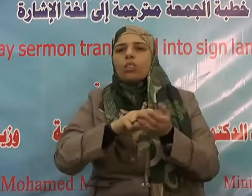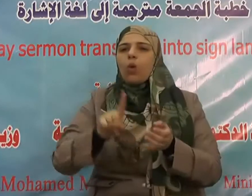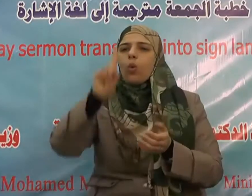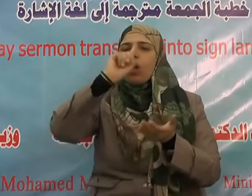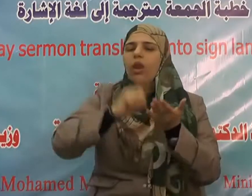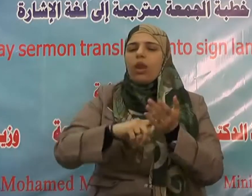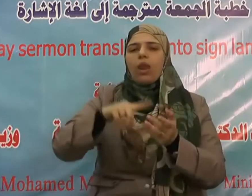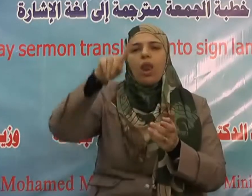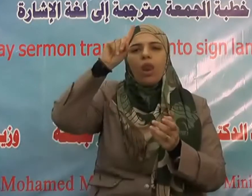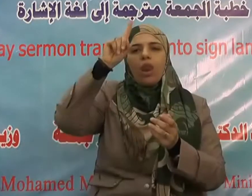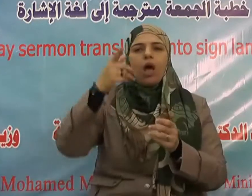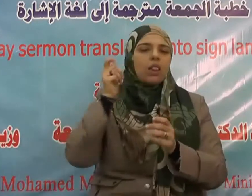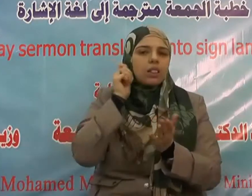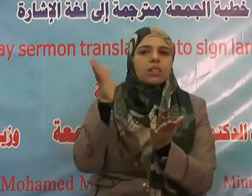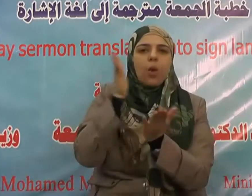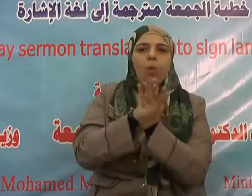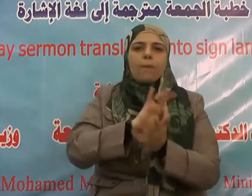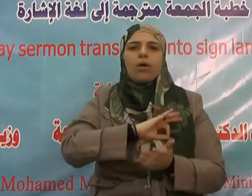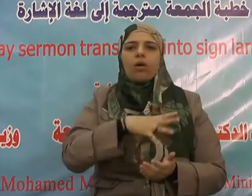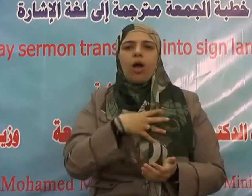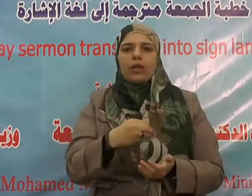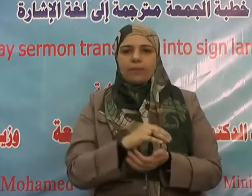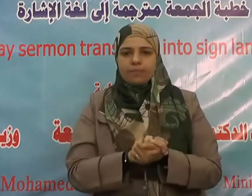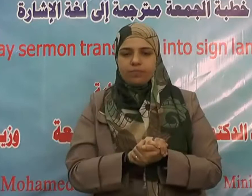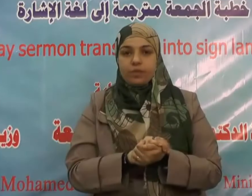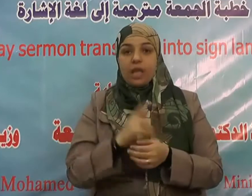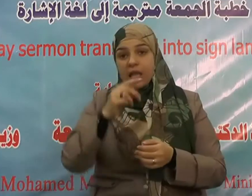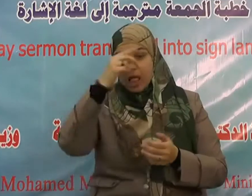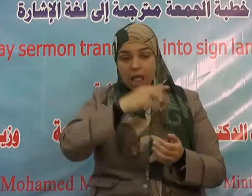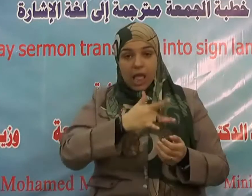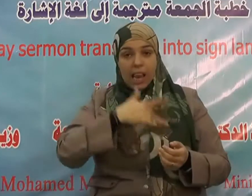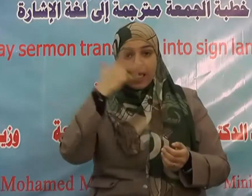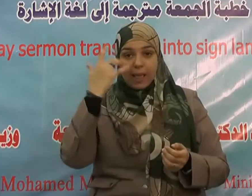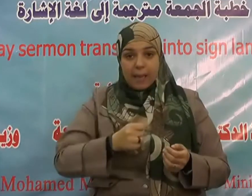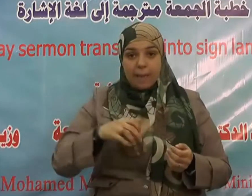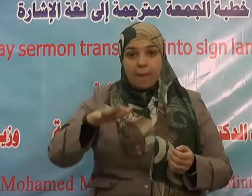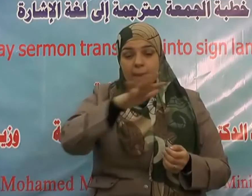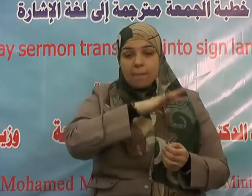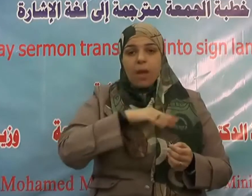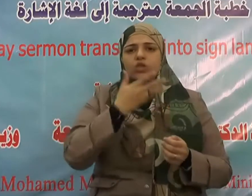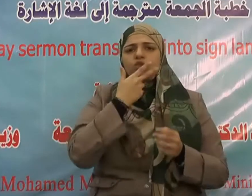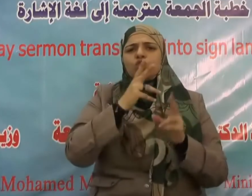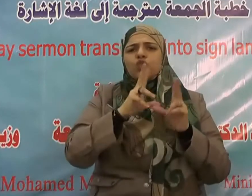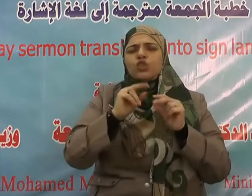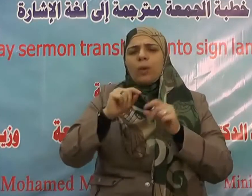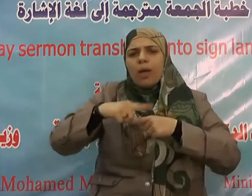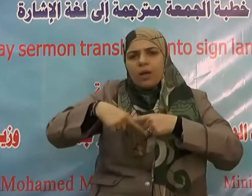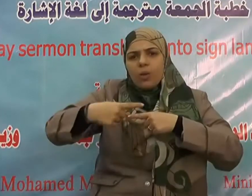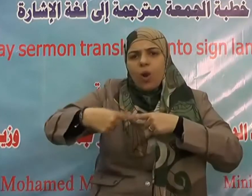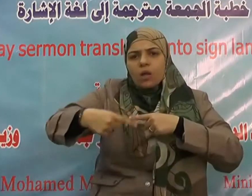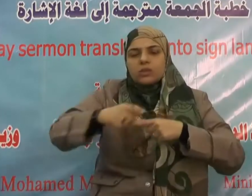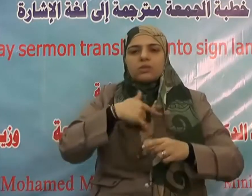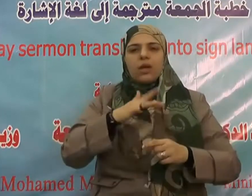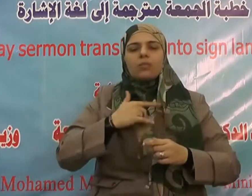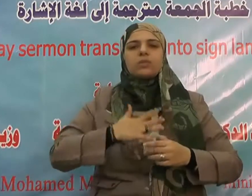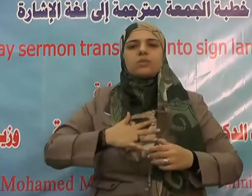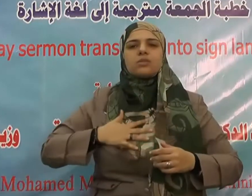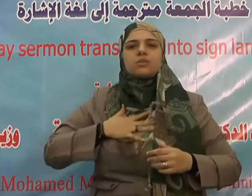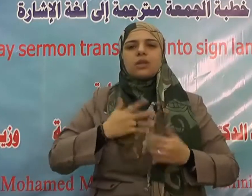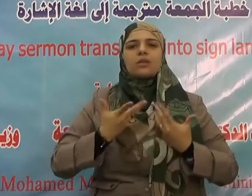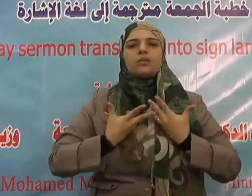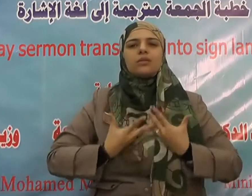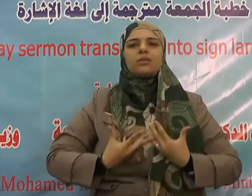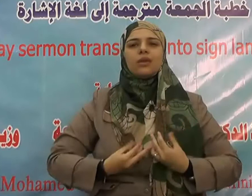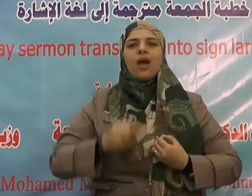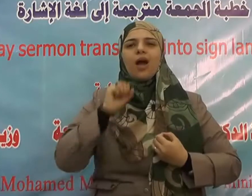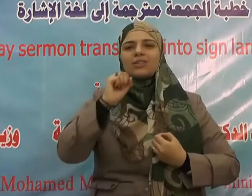أيكون المؤمن كذاب فقال لا ولقد عرف بعضهم